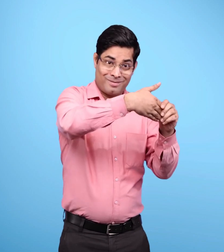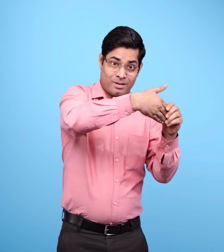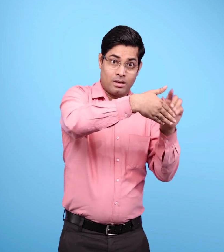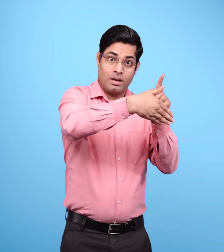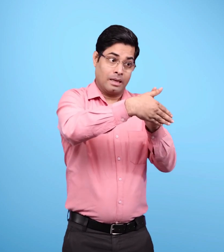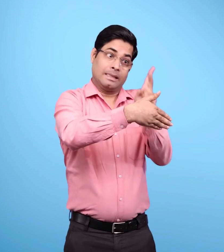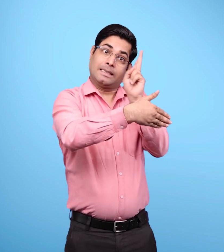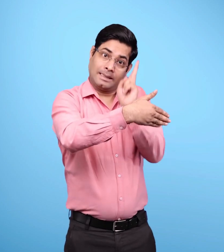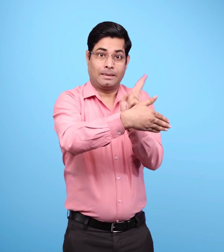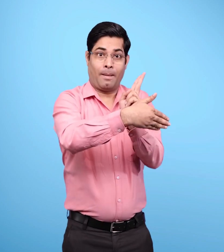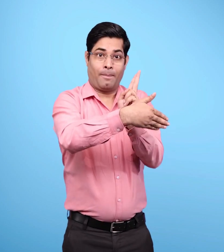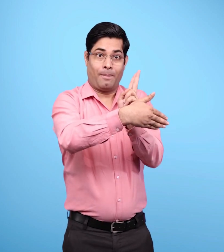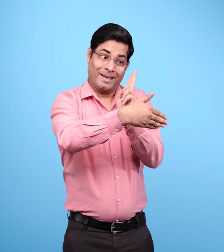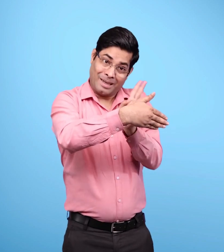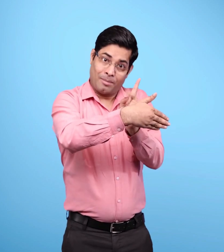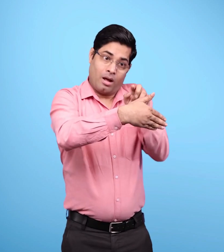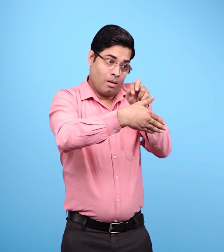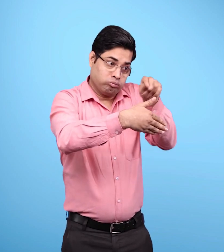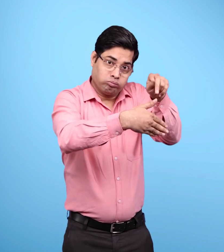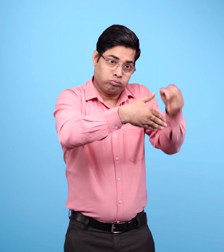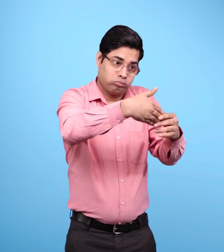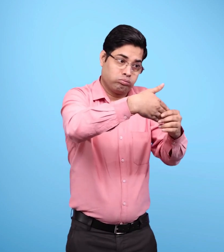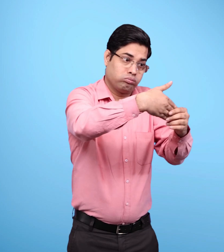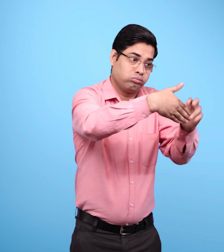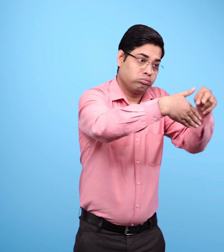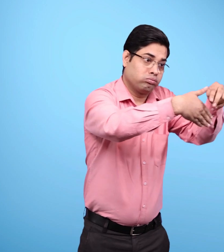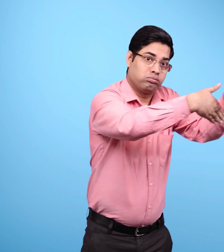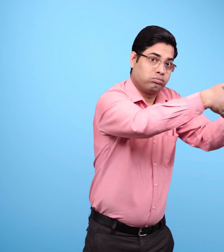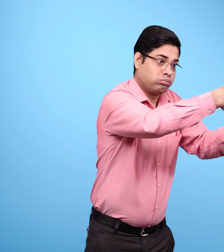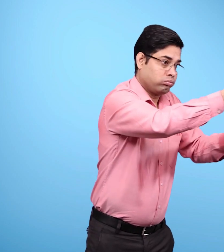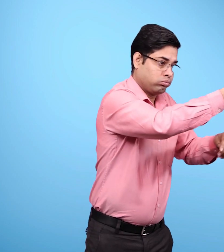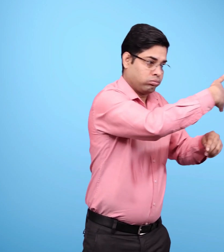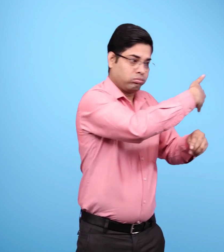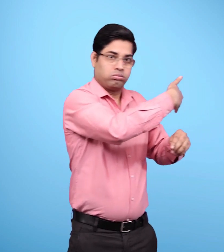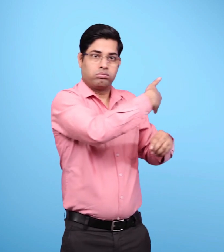अब जंडे को उसी स्थिर बिंदू की तरफ रखते हुए देरघवरित्त पर चलें.